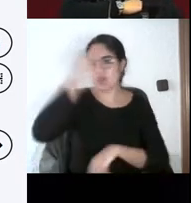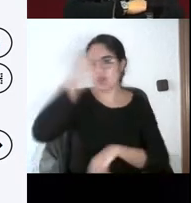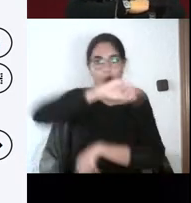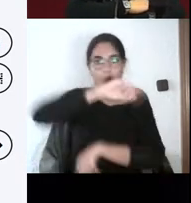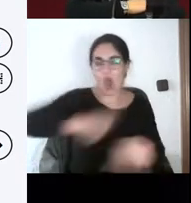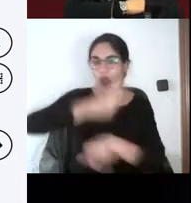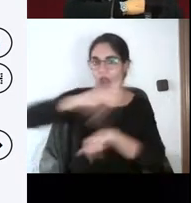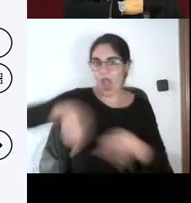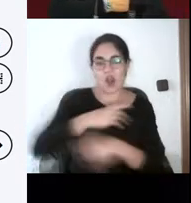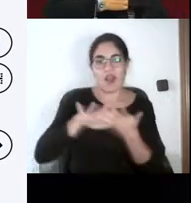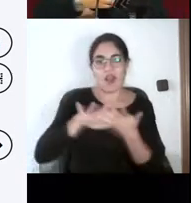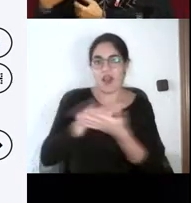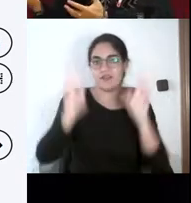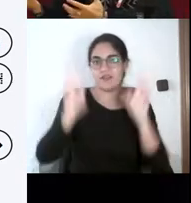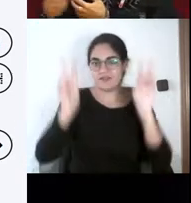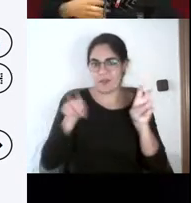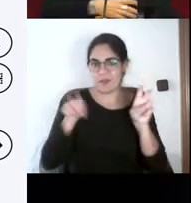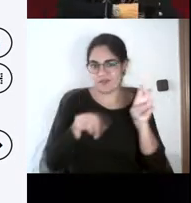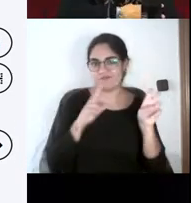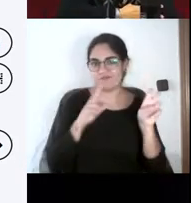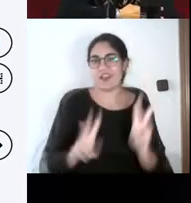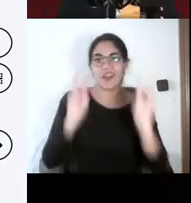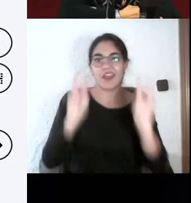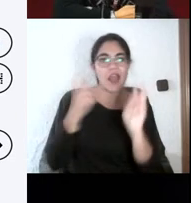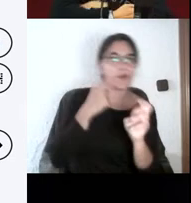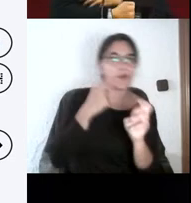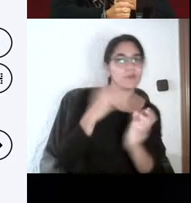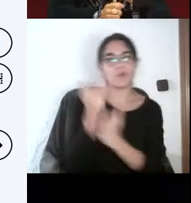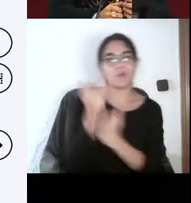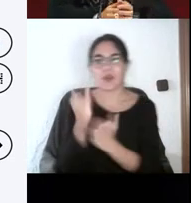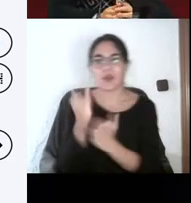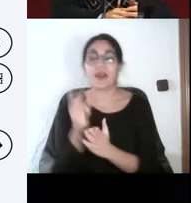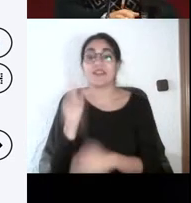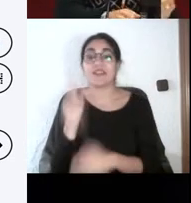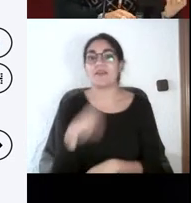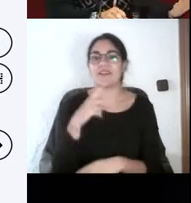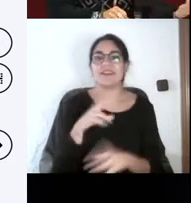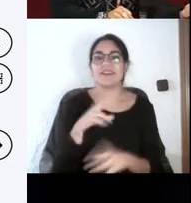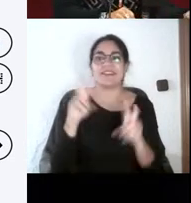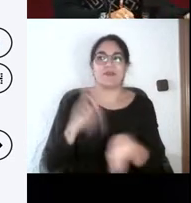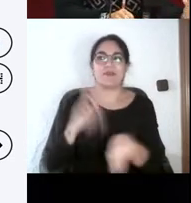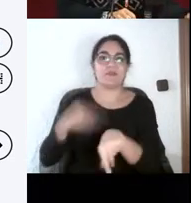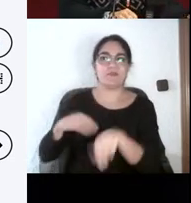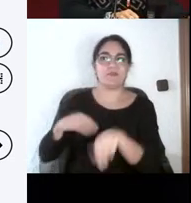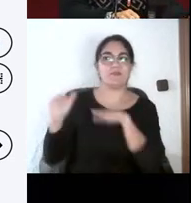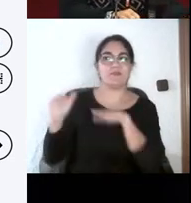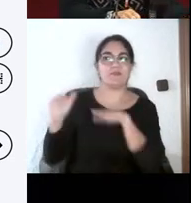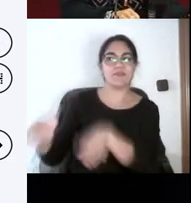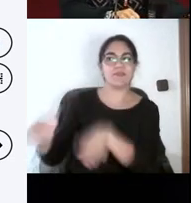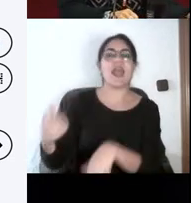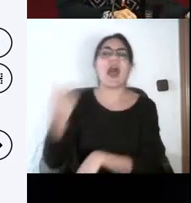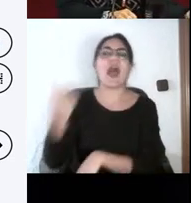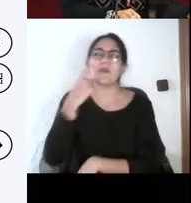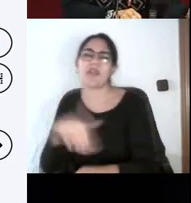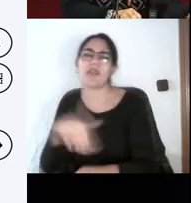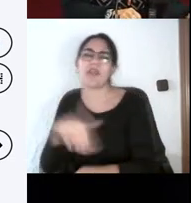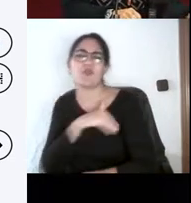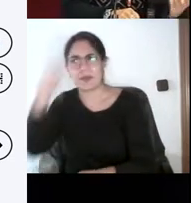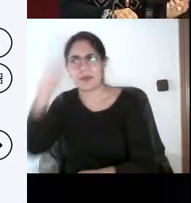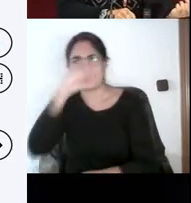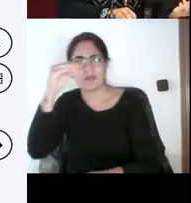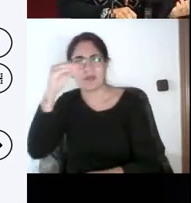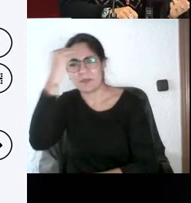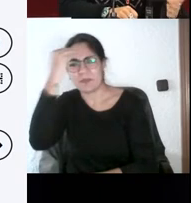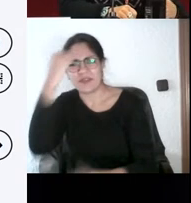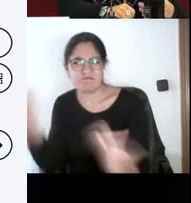este tema y más aún si pudiéramos hablar a la vez efectivamente con los estudiantes. Pero yo quería empezar por lo último que ha dicho Jesús, porque yo una de las